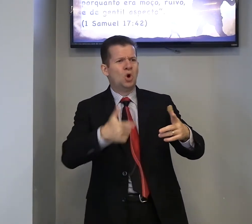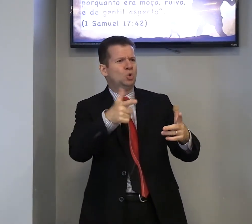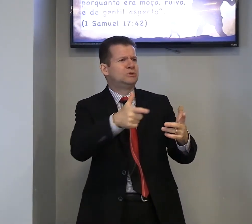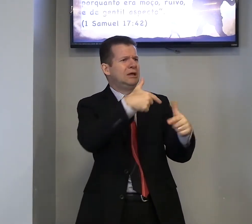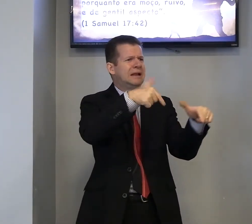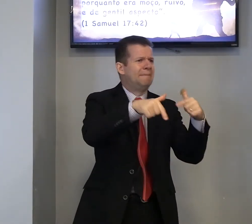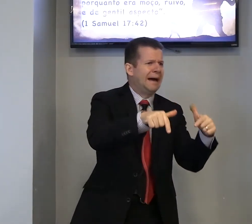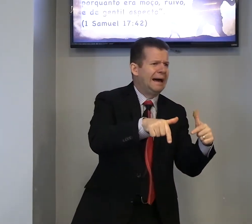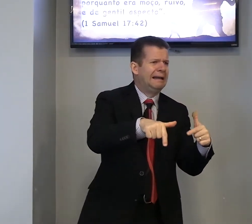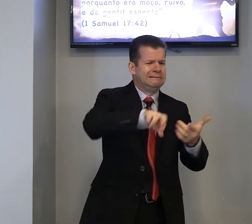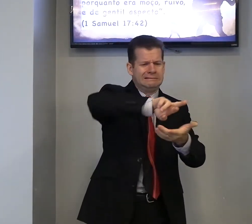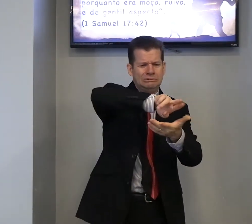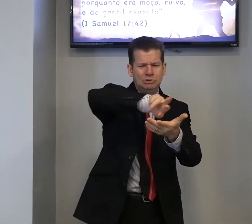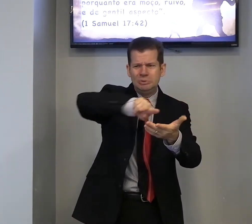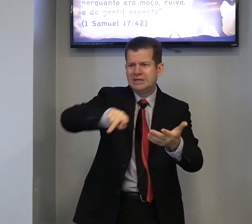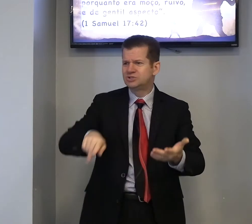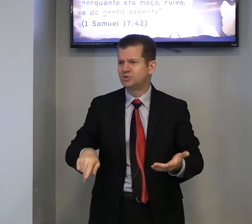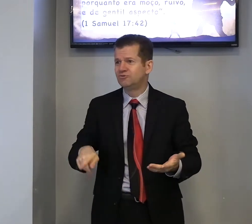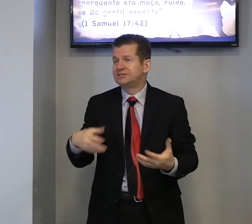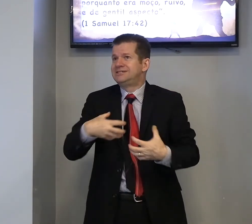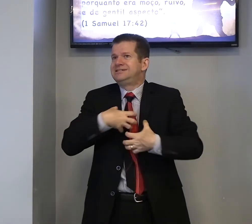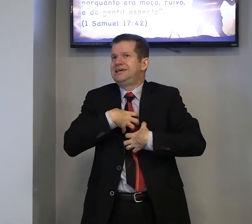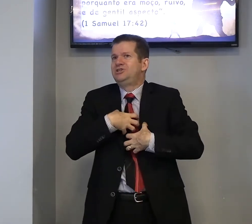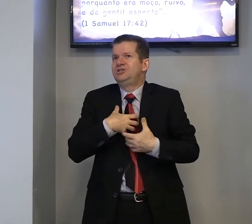ou, não tenho trabalho, tudo isso, você se sente,